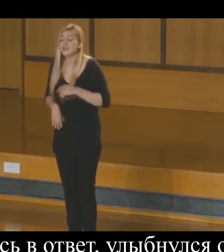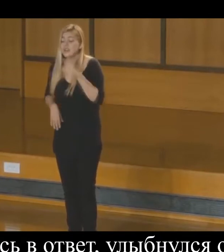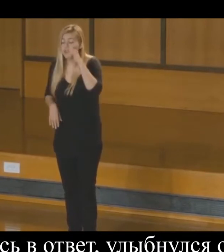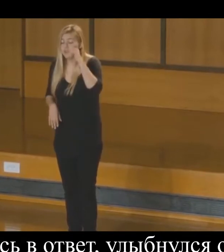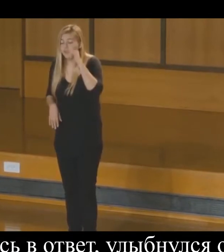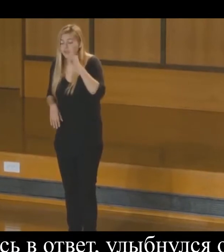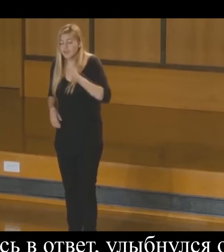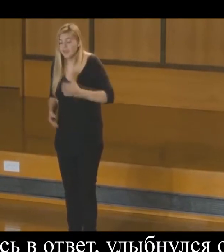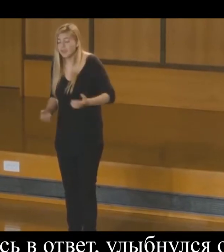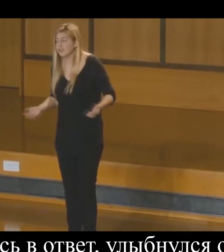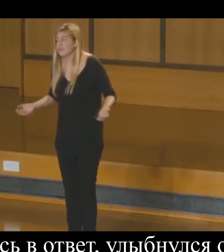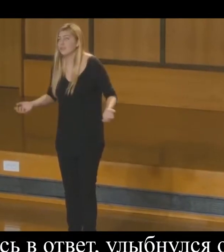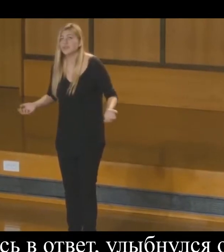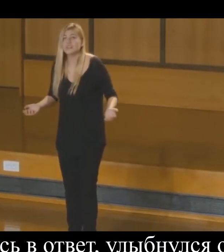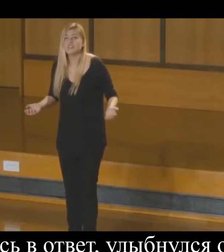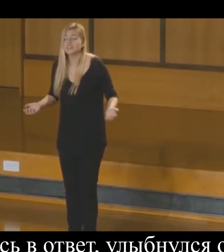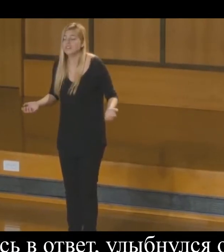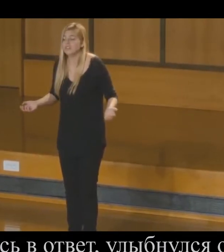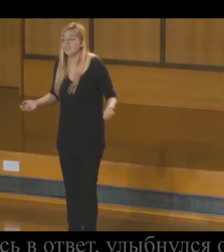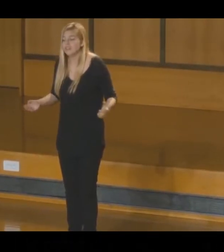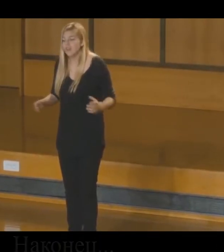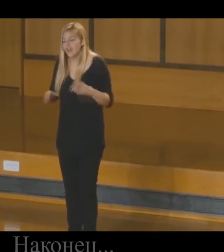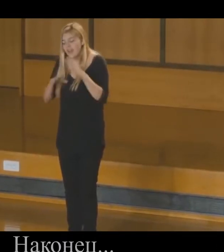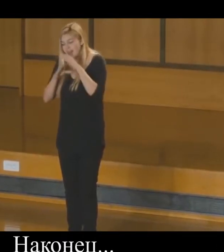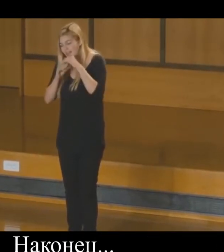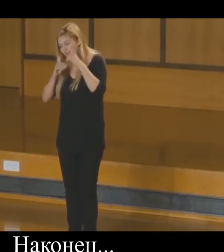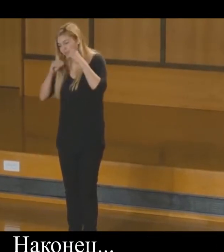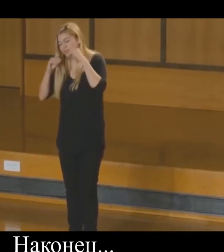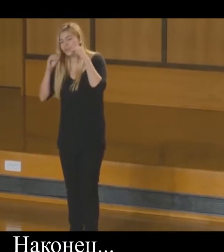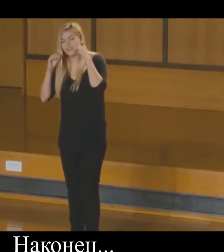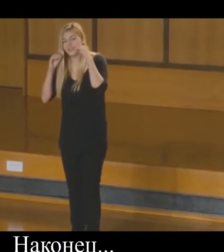улыбнулся отец Наконец